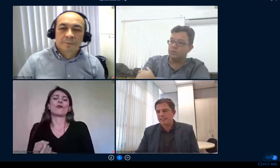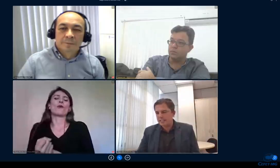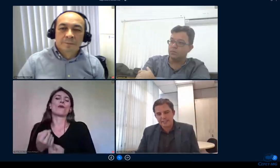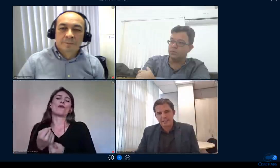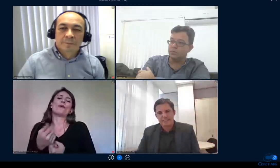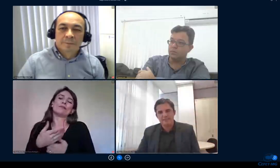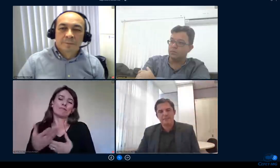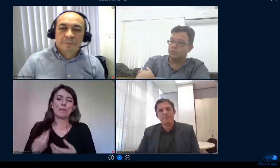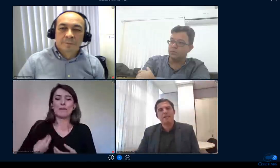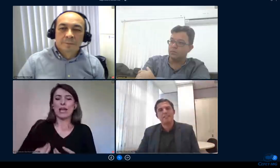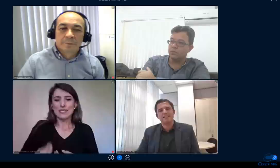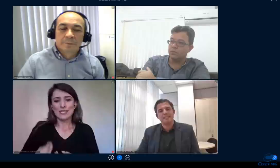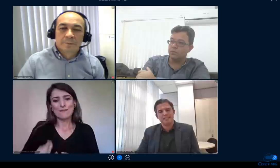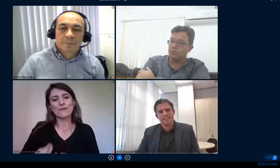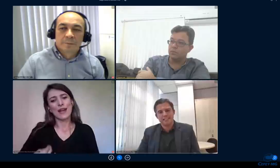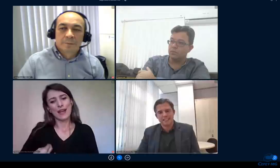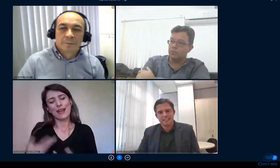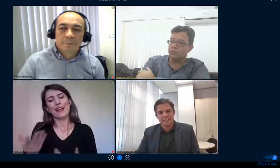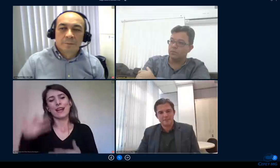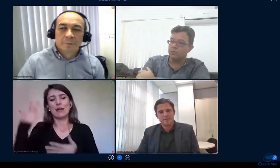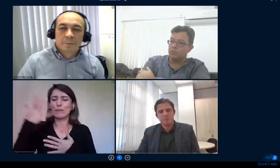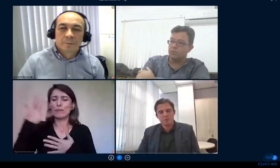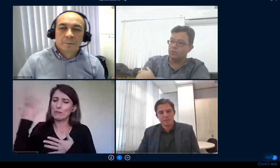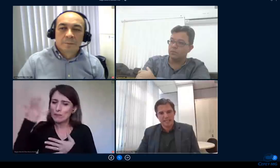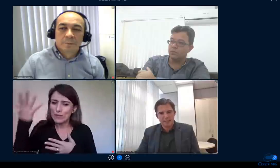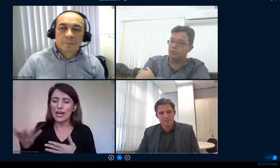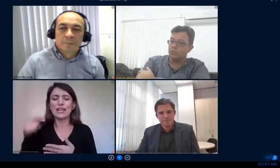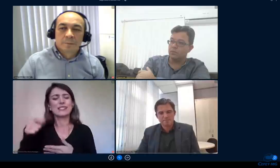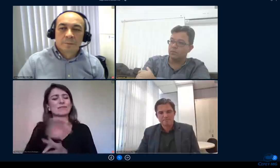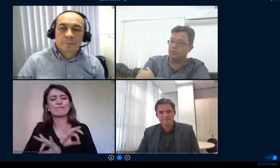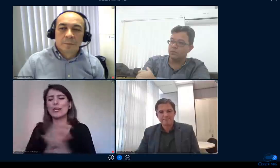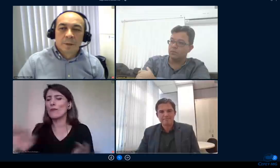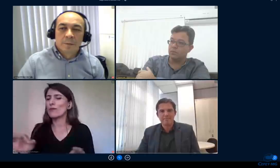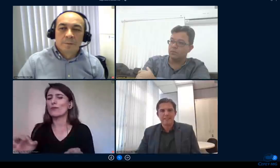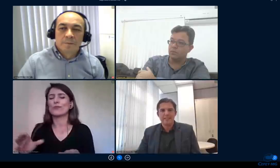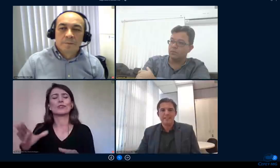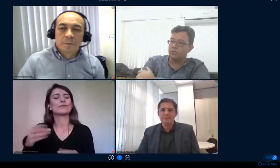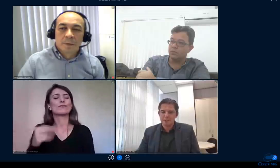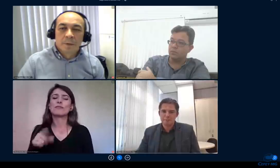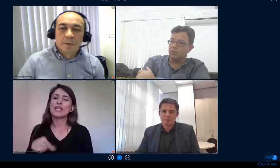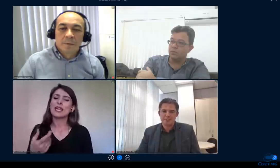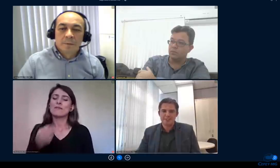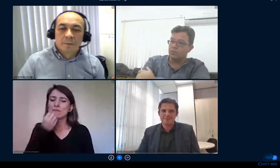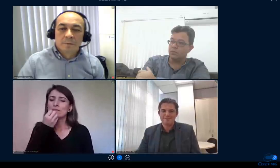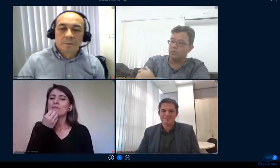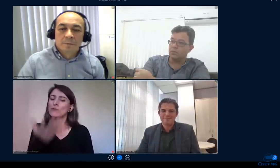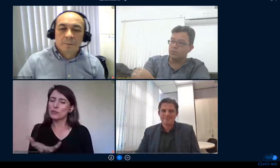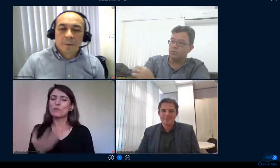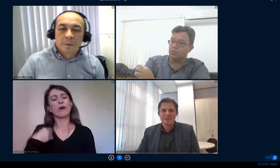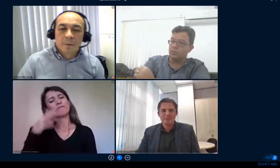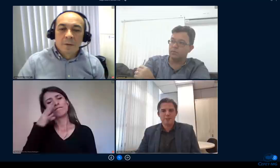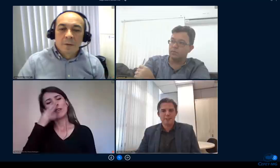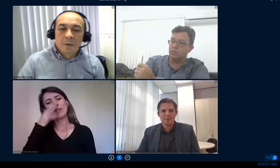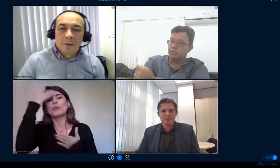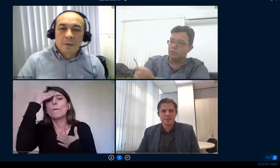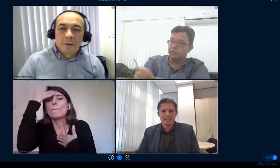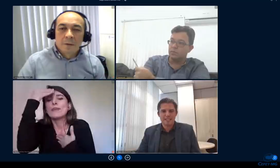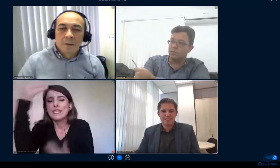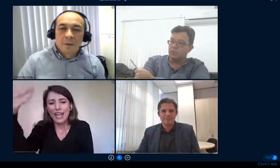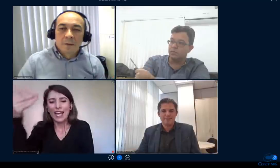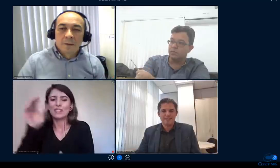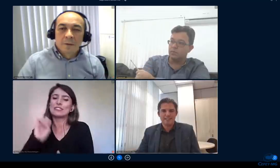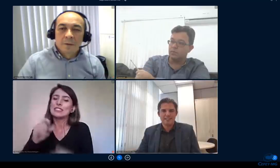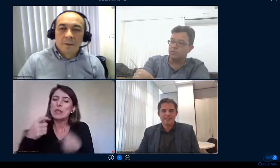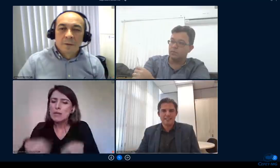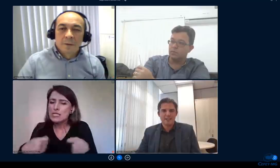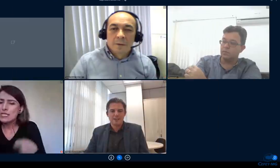são exemplos também de práticas que a gente tem que ter aqui dentro muito obrigado e fico à disposição passo agora de novo a